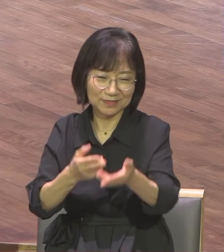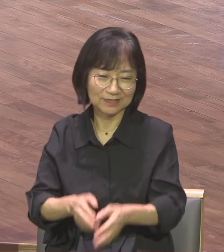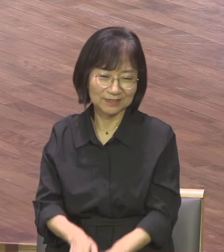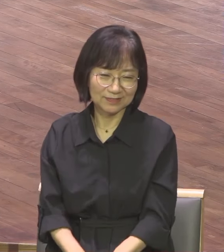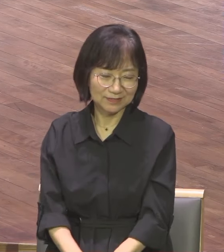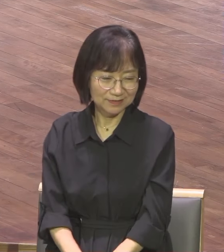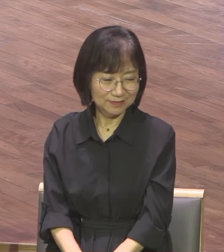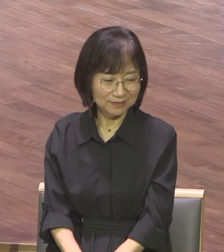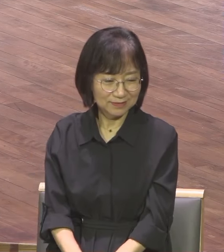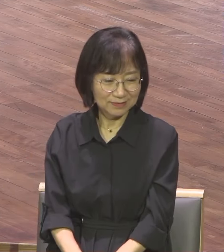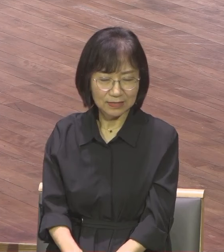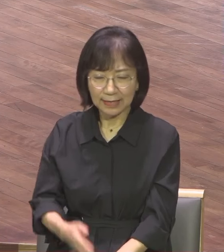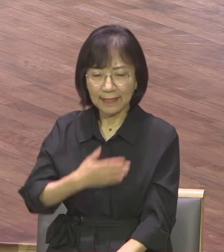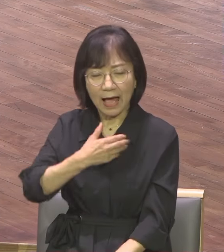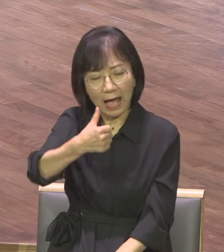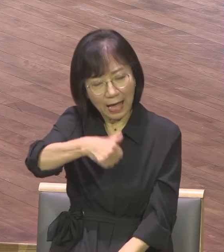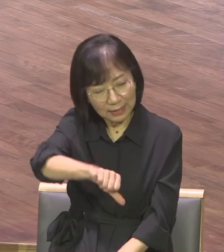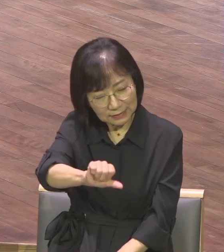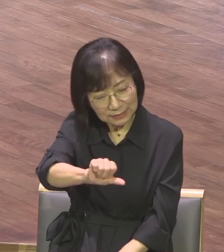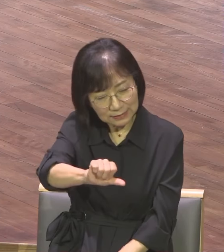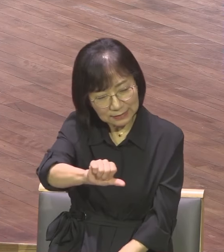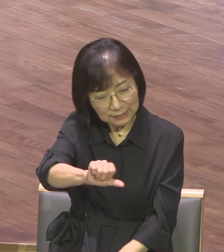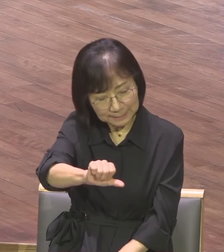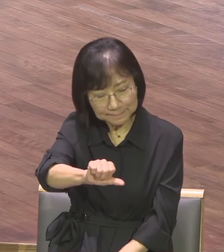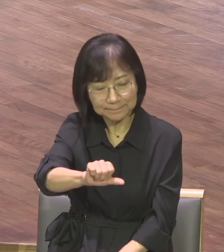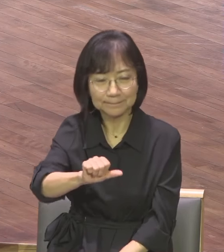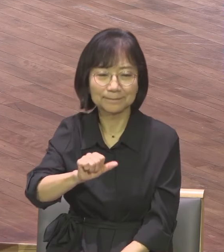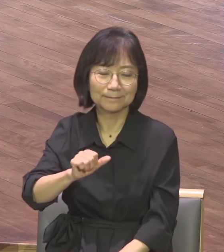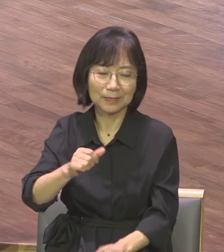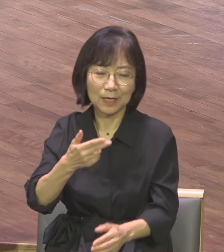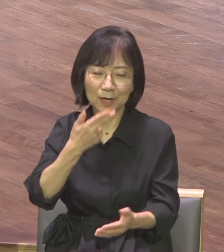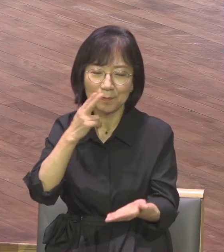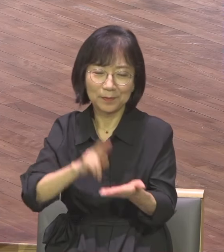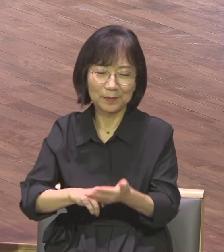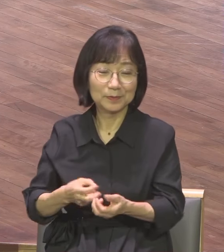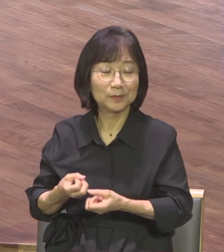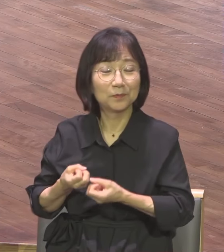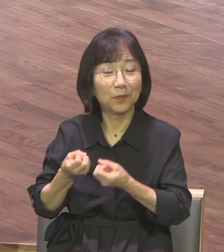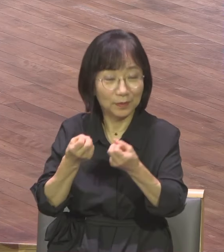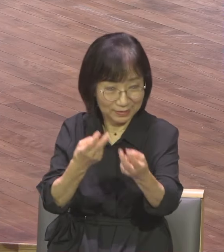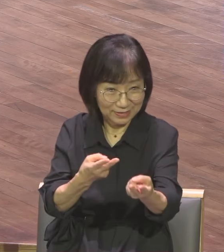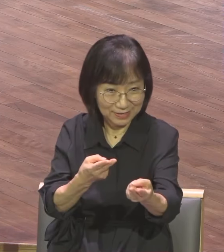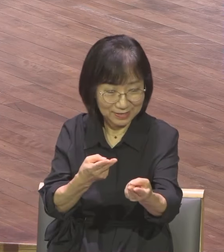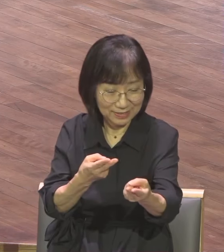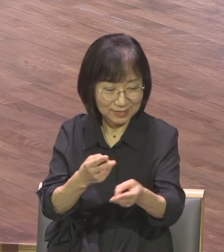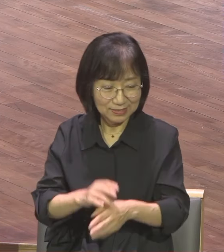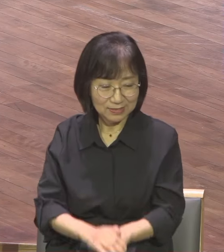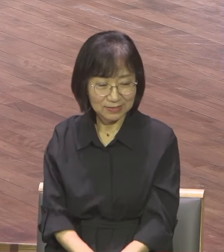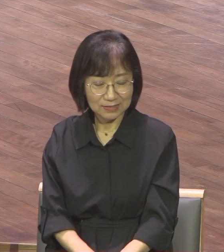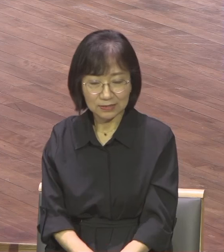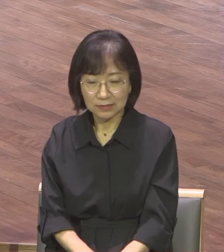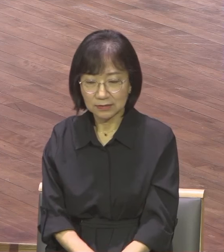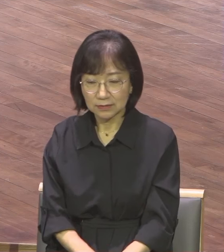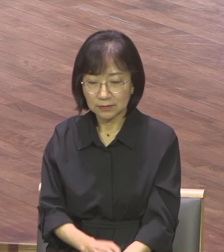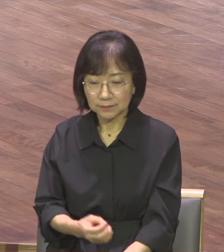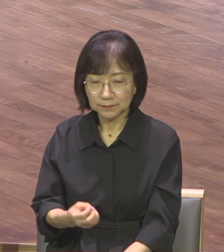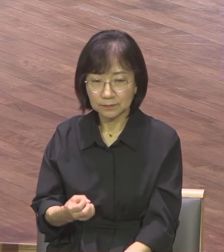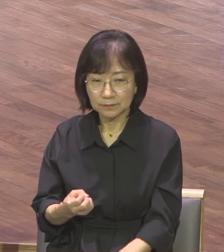아들에게 쓴 편지예요 또 그 아들이 바울이 3년 동안 사역했던 예배석 교회 감독 즉